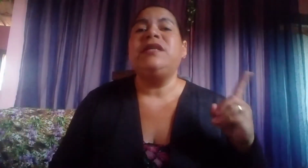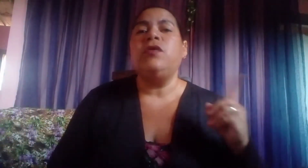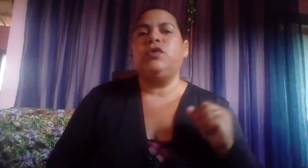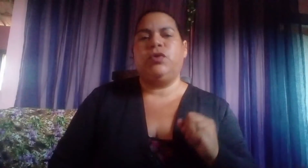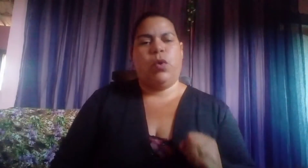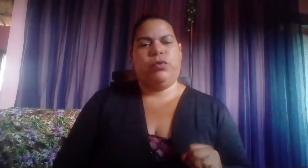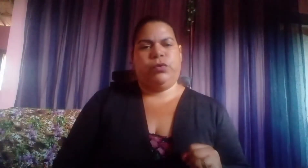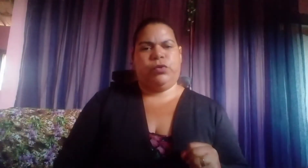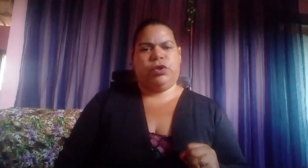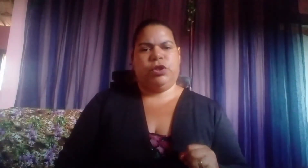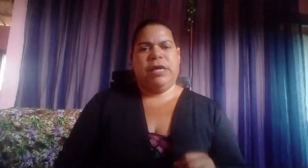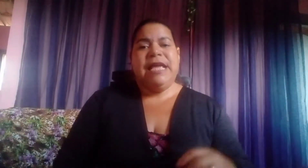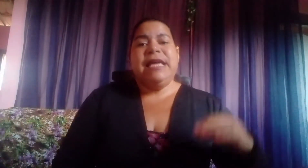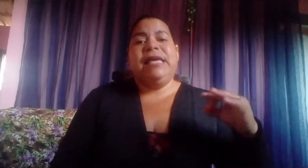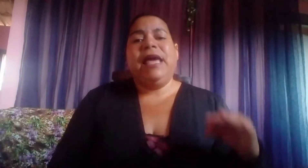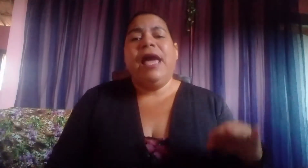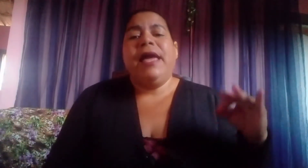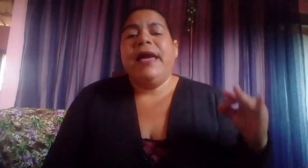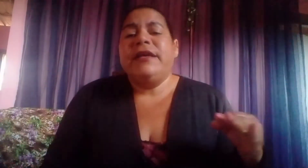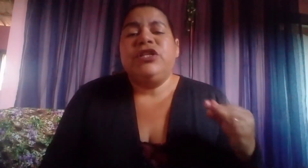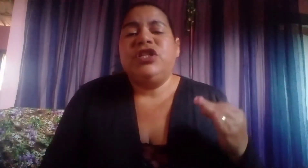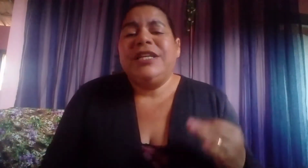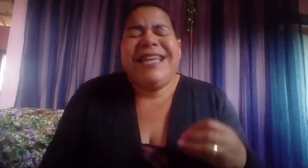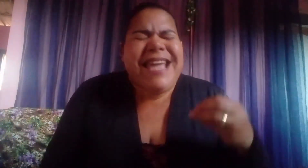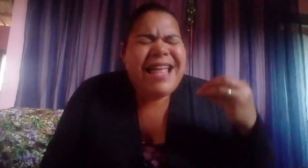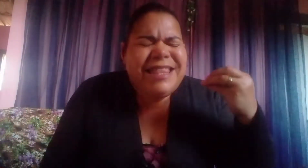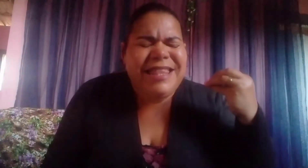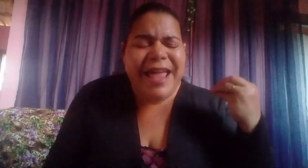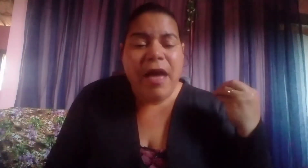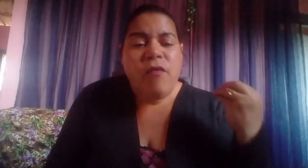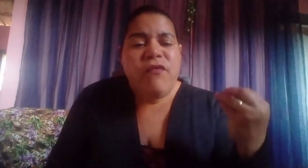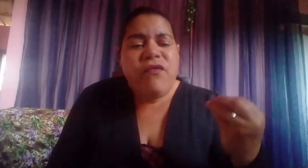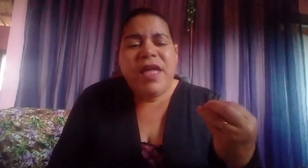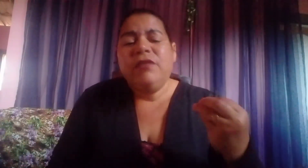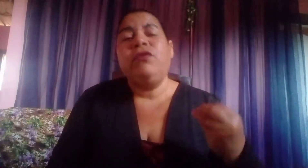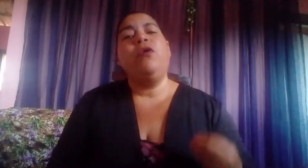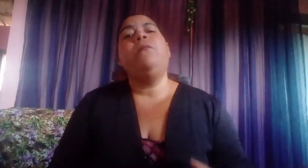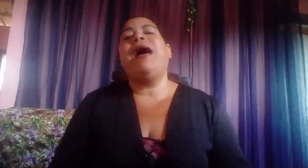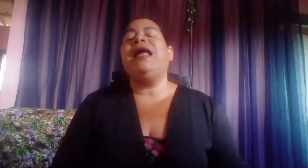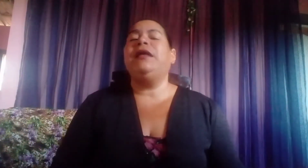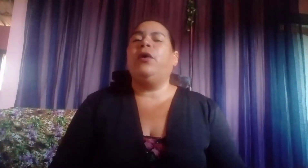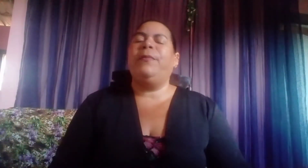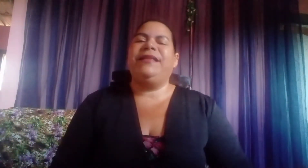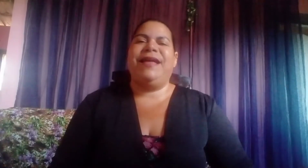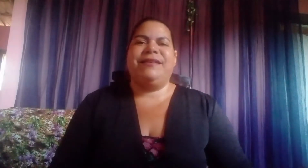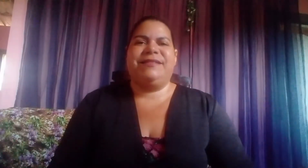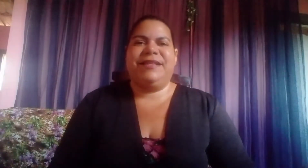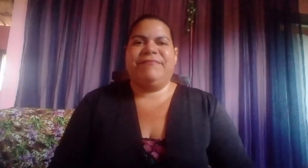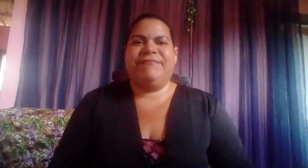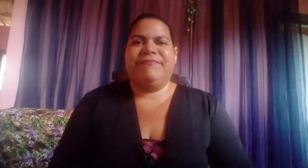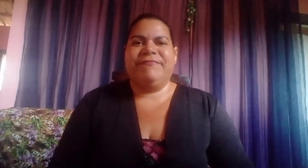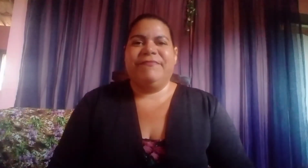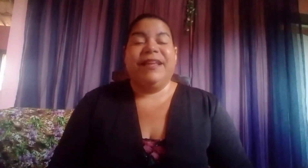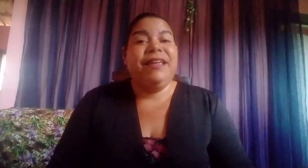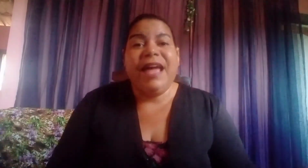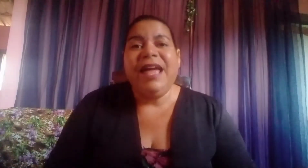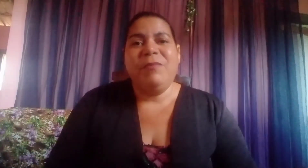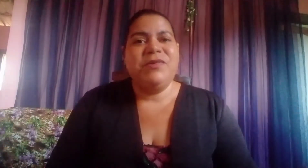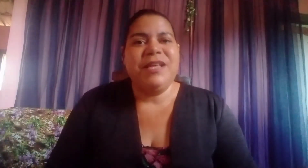aos outros, Quem é este que até o vento e o mar lhe obedecem? Quem, meus